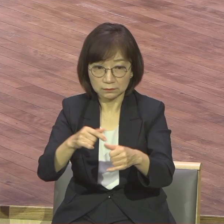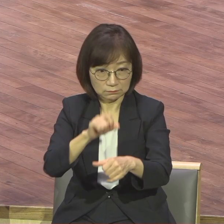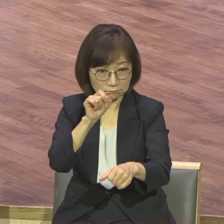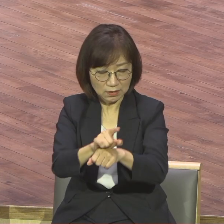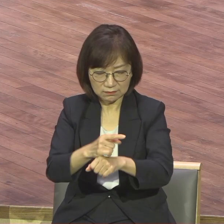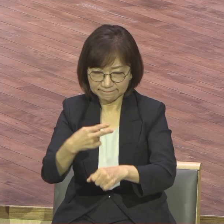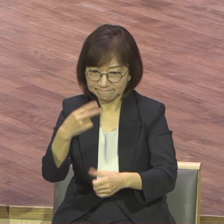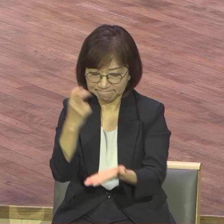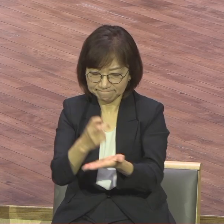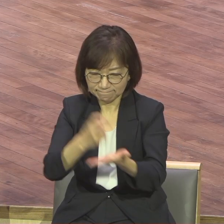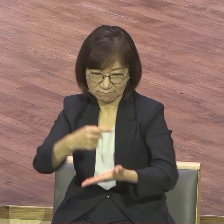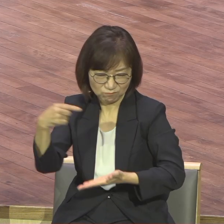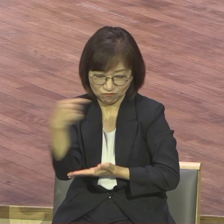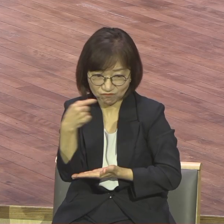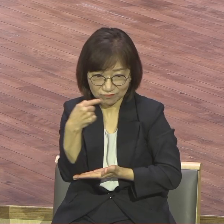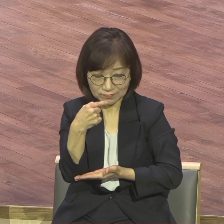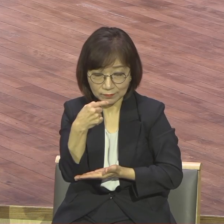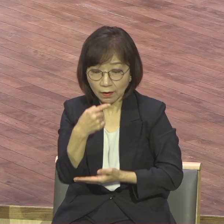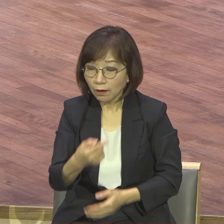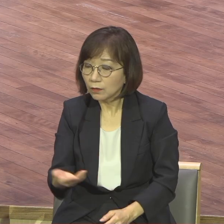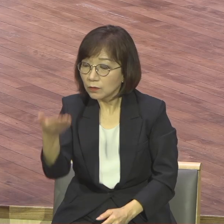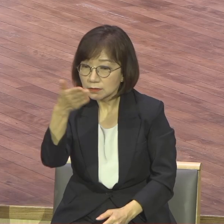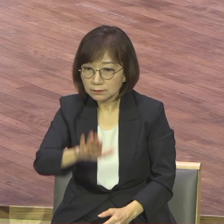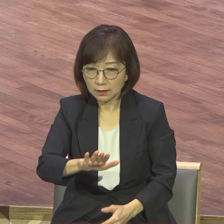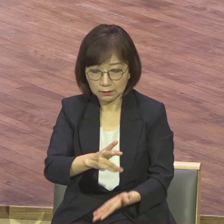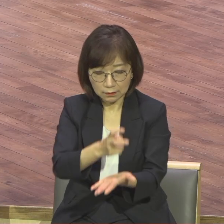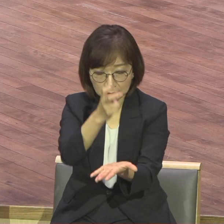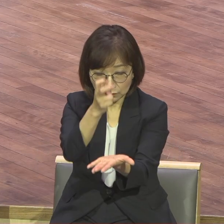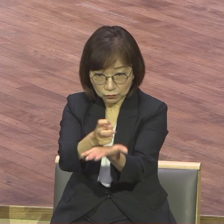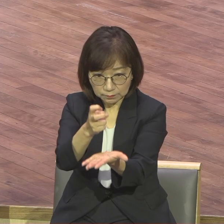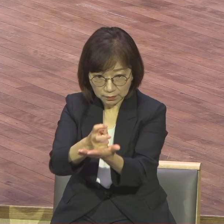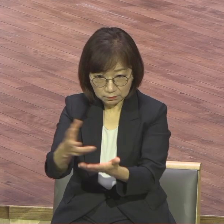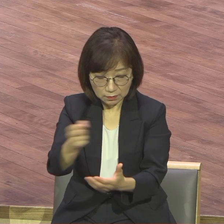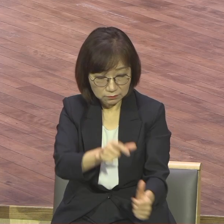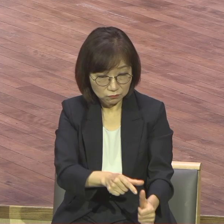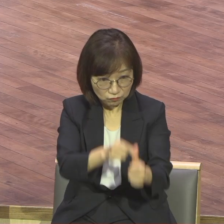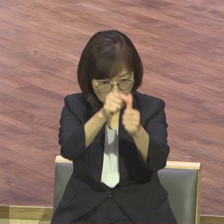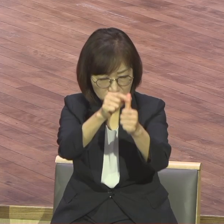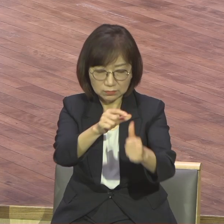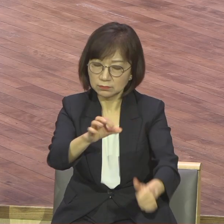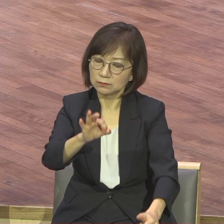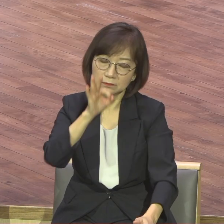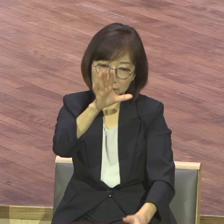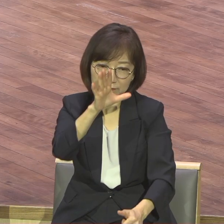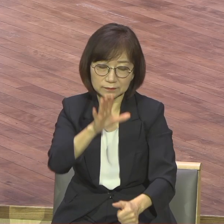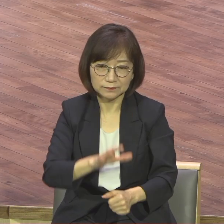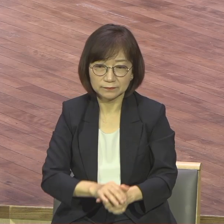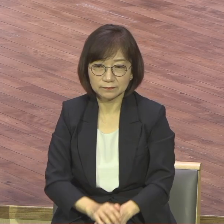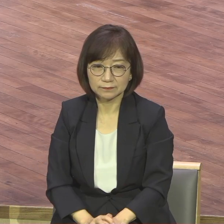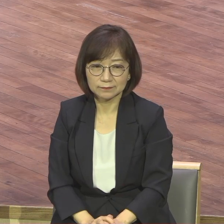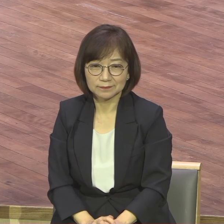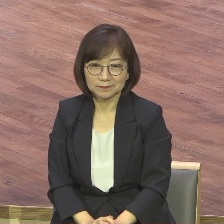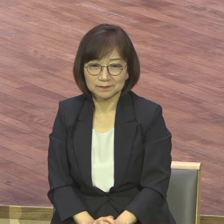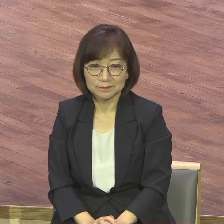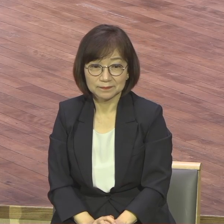준수가 구원의 기준이 절대 아니다. 그 말이에요. 절대 아니다. 완전히 지금